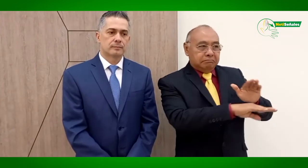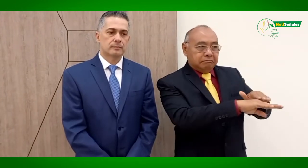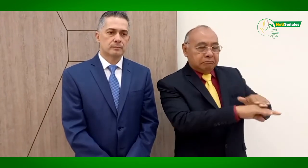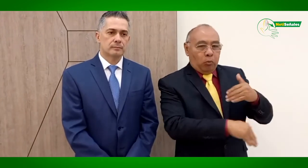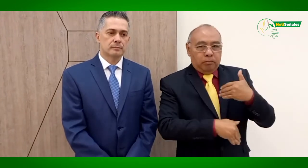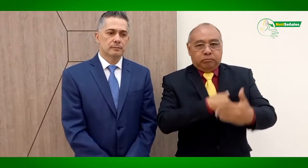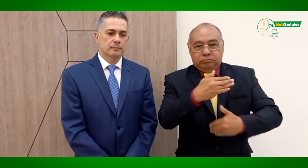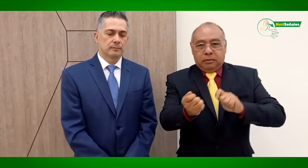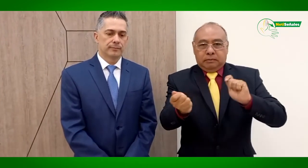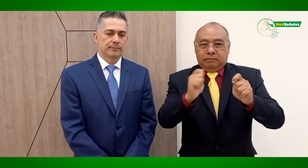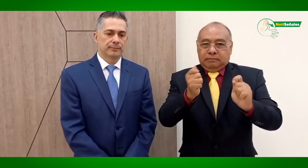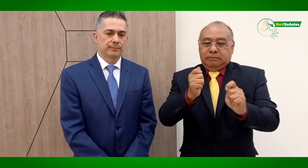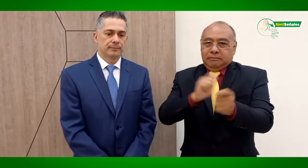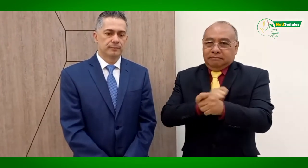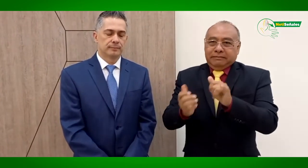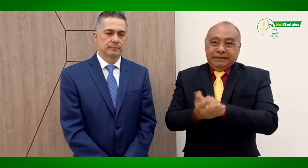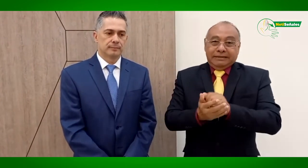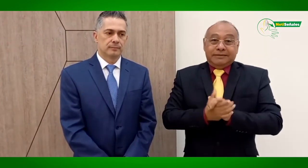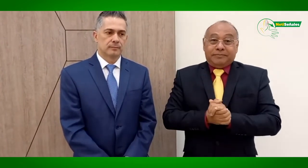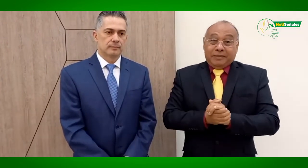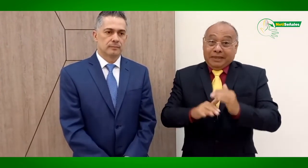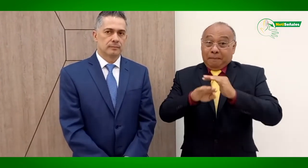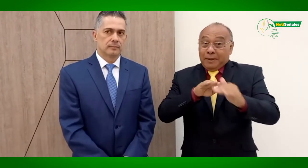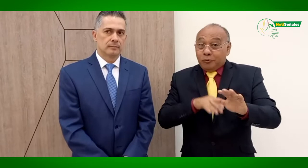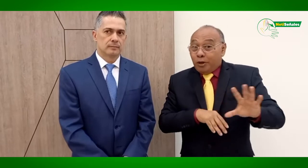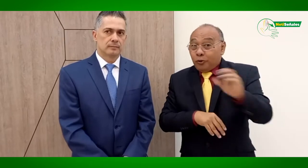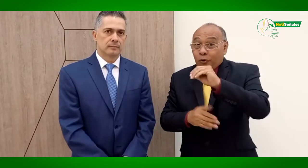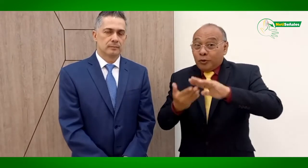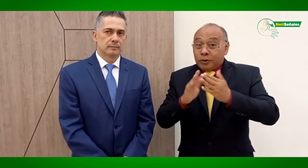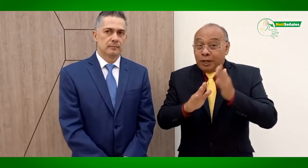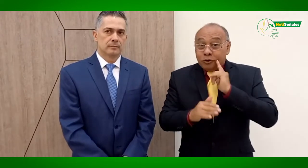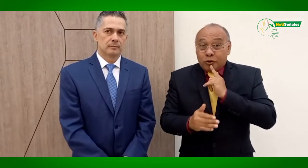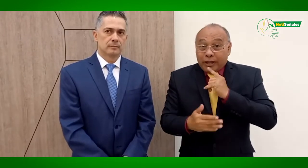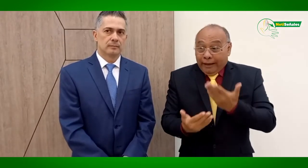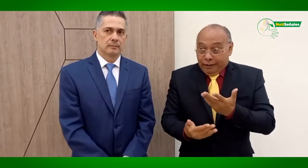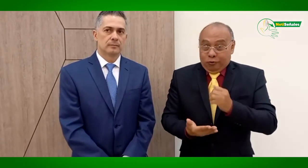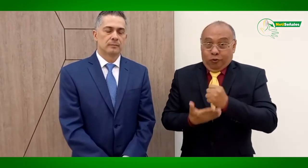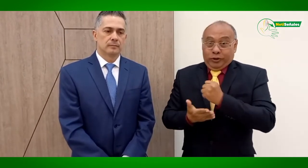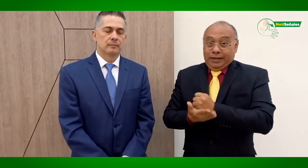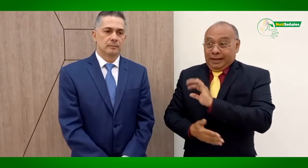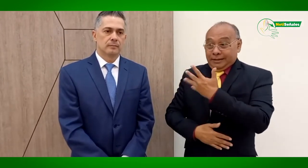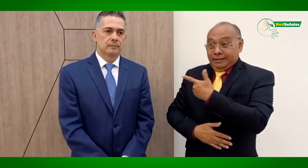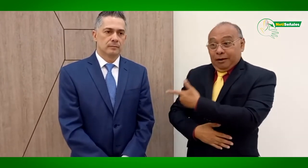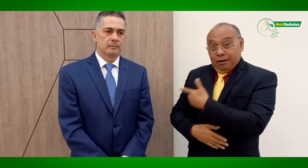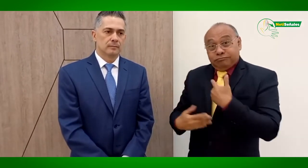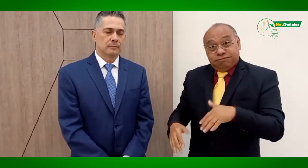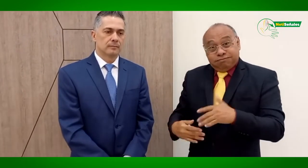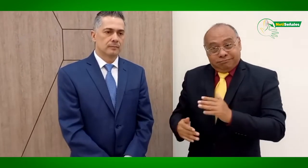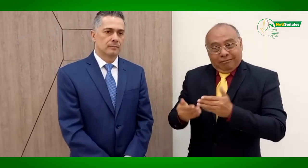sorda a hacer algún tipo de trámite y presenta alguna barrera, por favor háganoslo saber para hacer estos ajustes. Invito a toda la población sorda colombiana